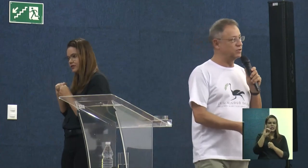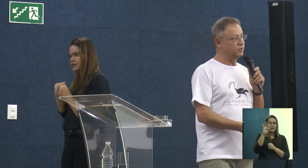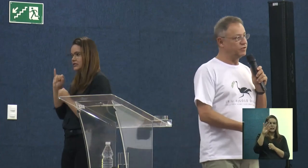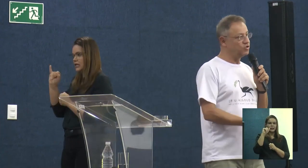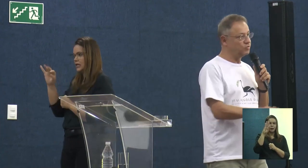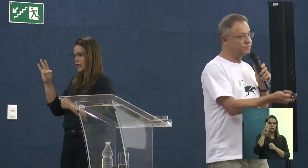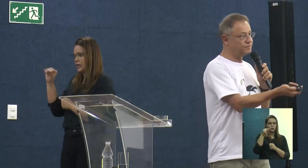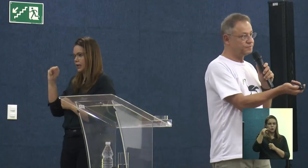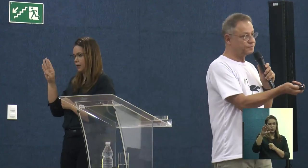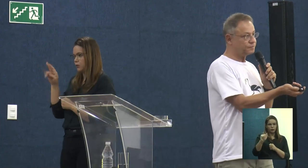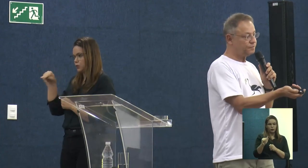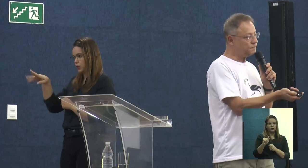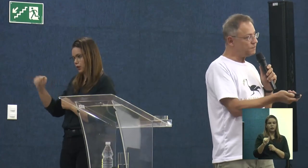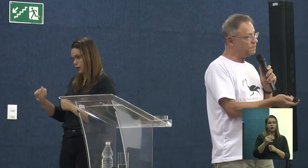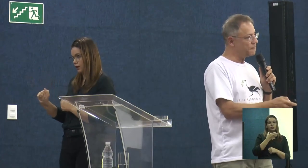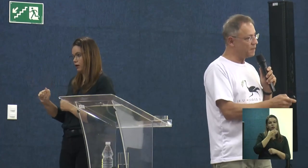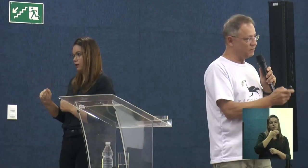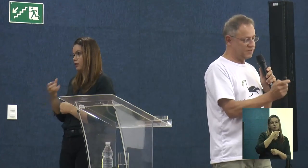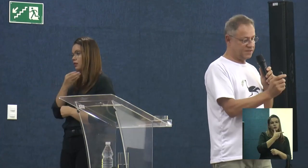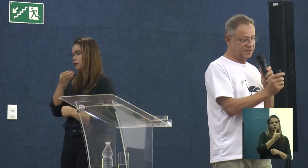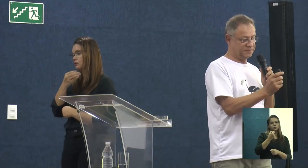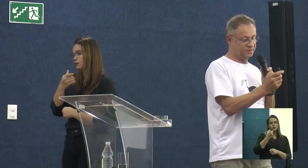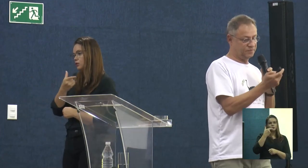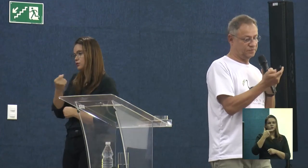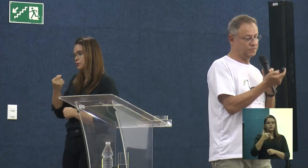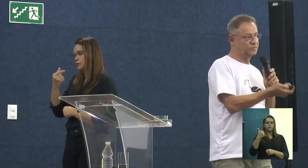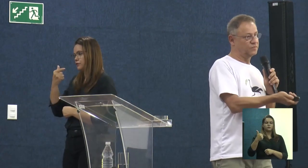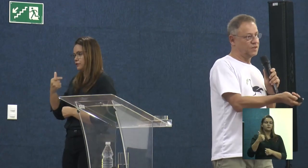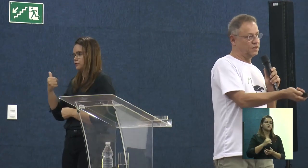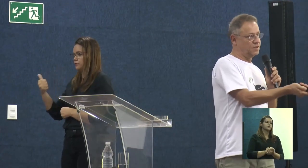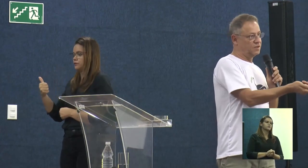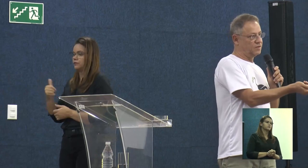em dezembro de 2021. Vamos ver se...